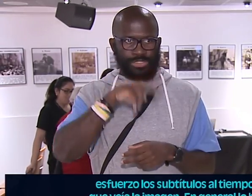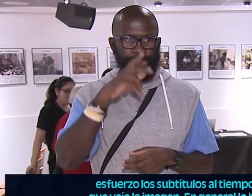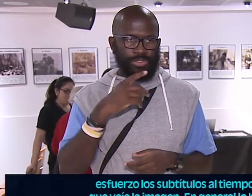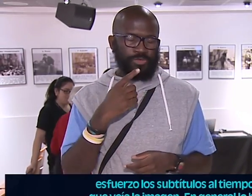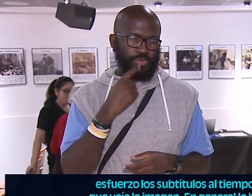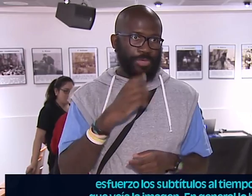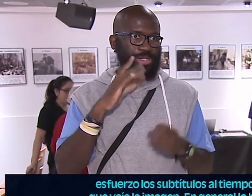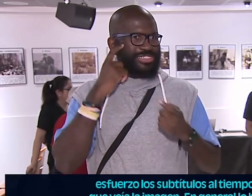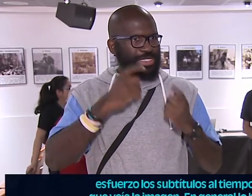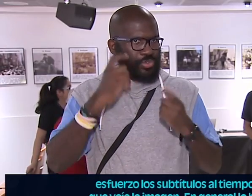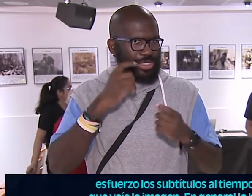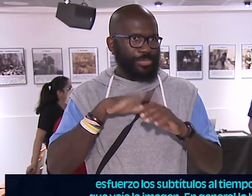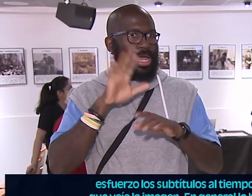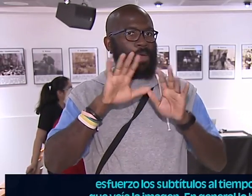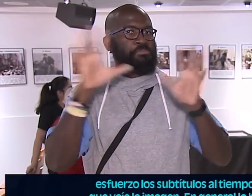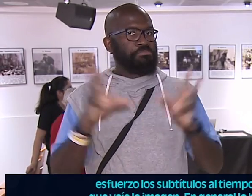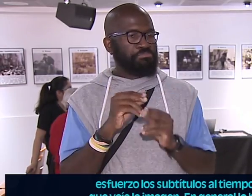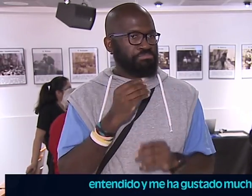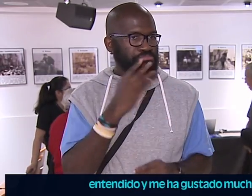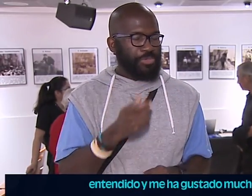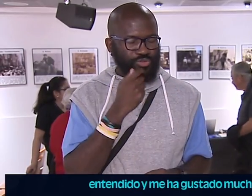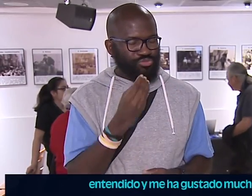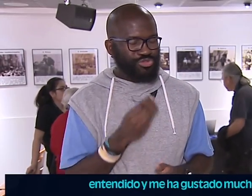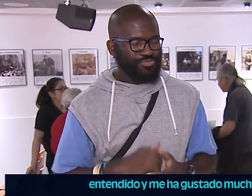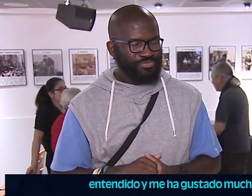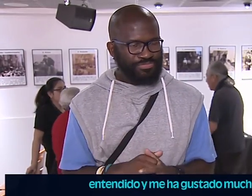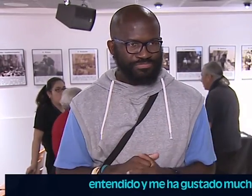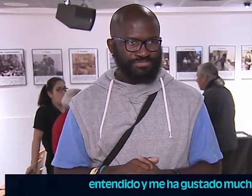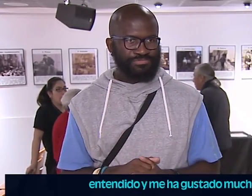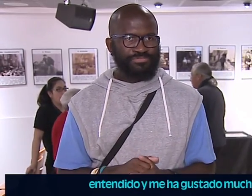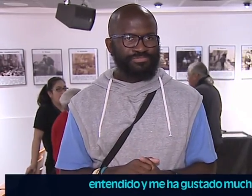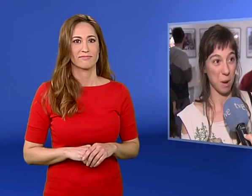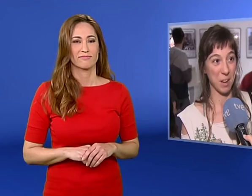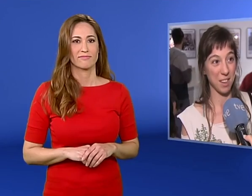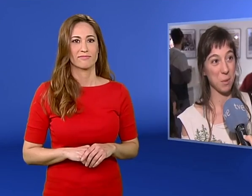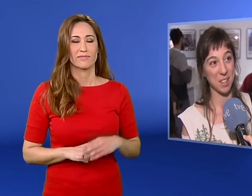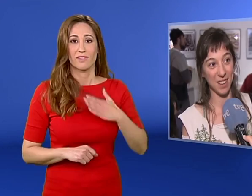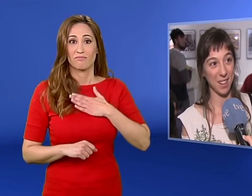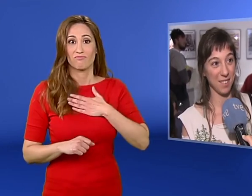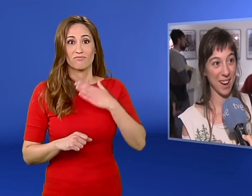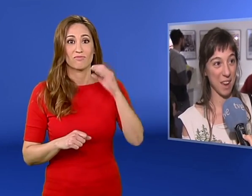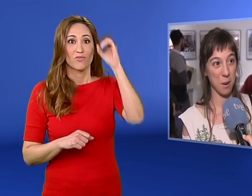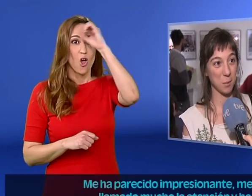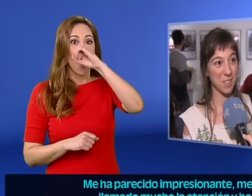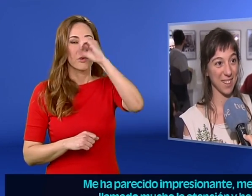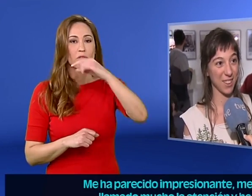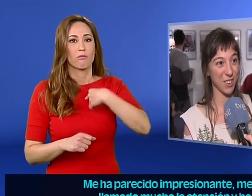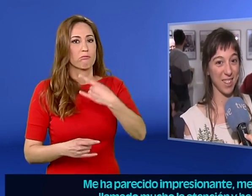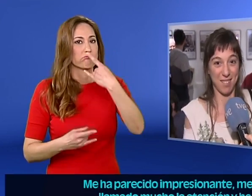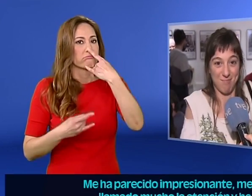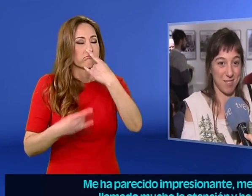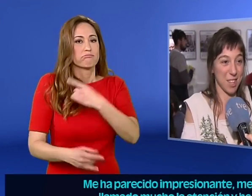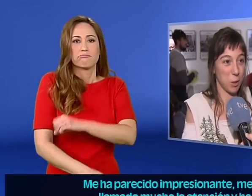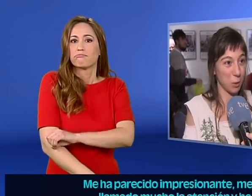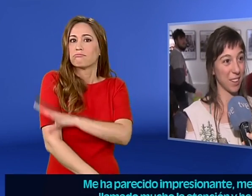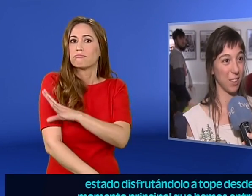subtítulos al tiempo que veía la imagen. En general lo he entendido y me ha gustado mucho. Me ha parecido impresionante, me ha llamado mucho la atención